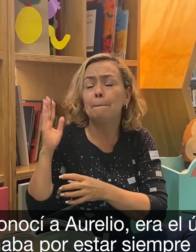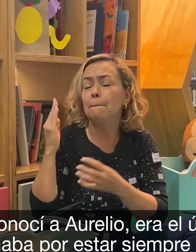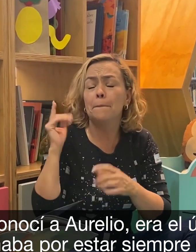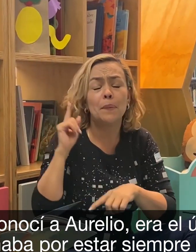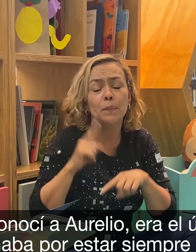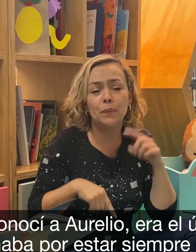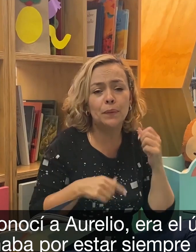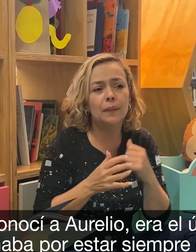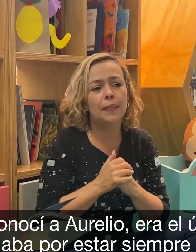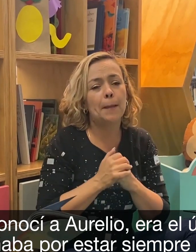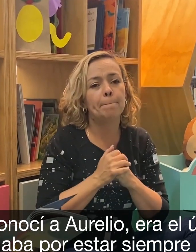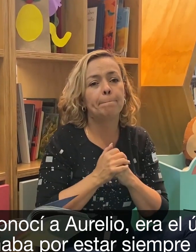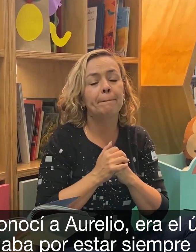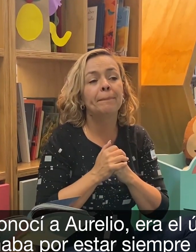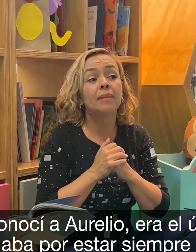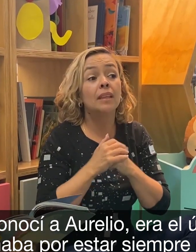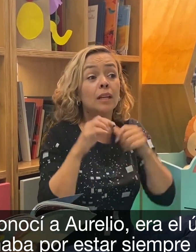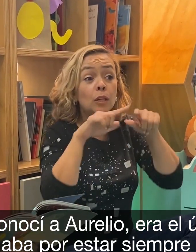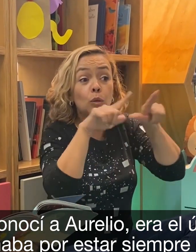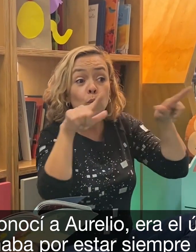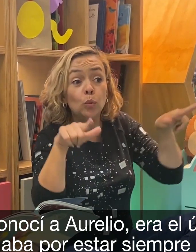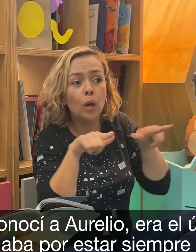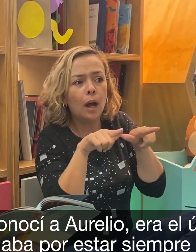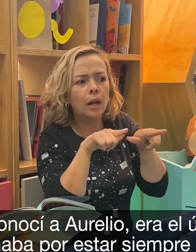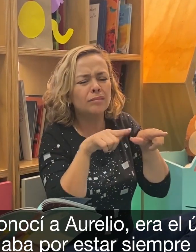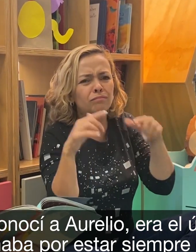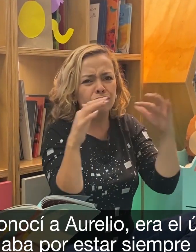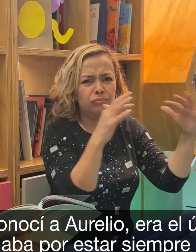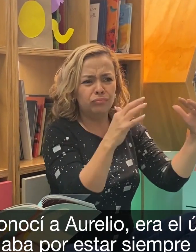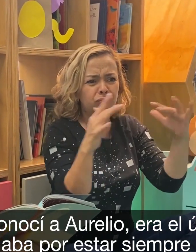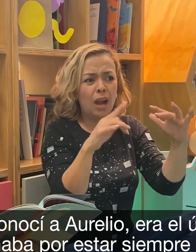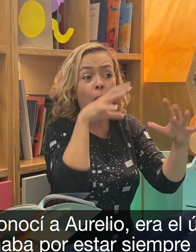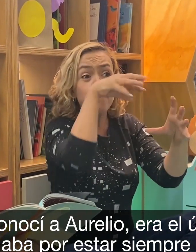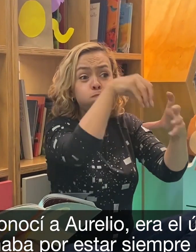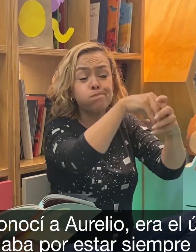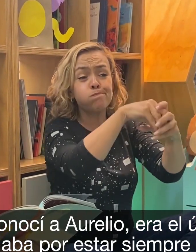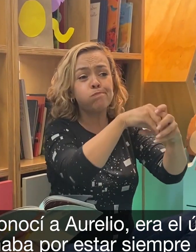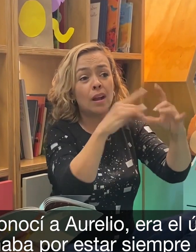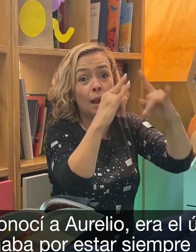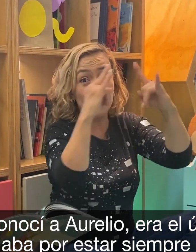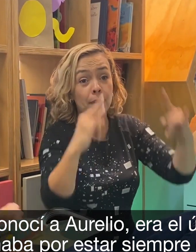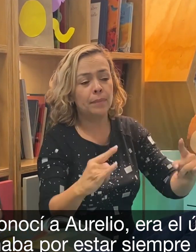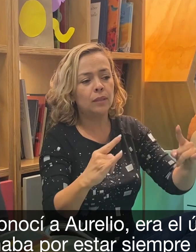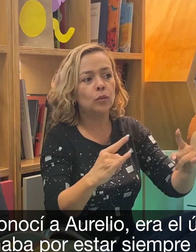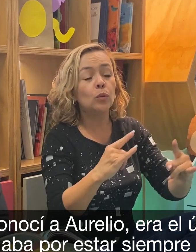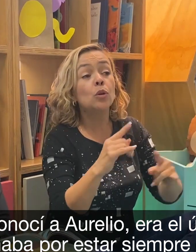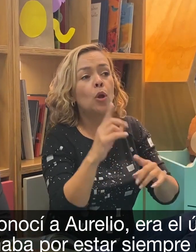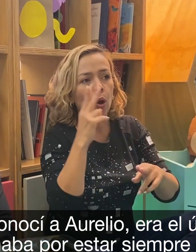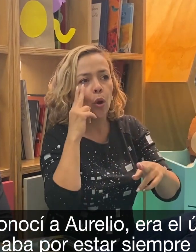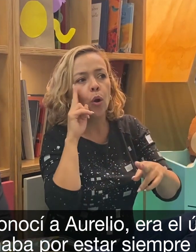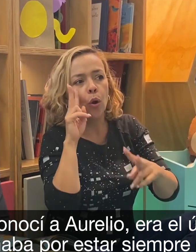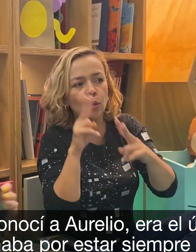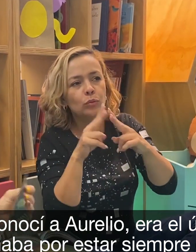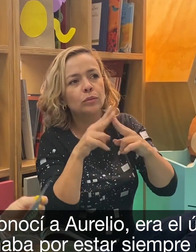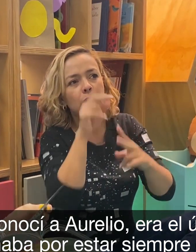En el campamento conocí a Aurelio. Era el único adulto que no me regañaba por estar siempre callada.